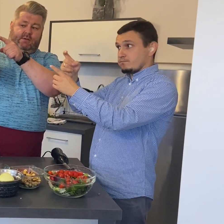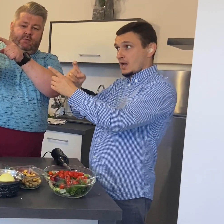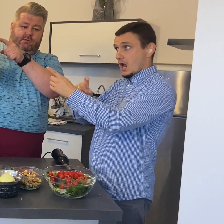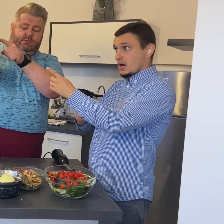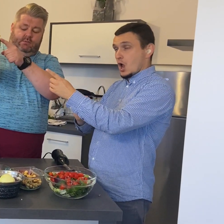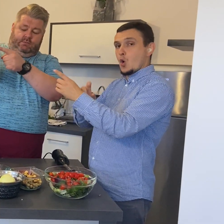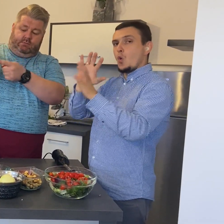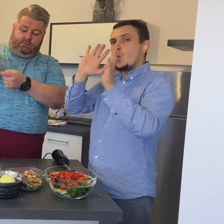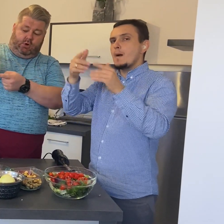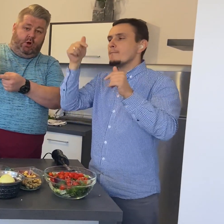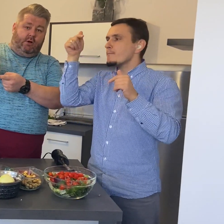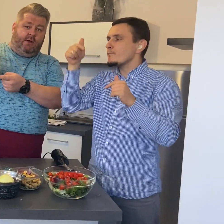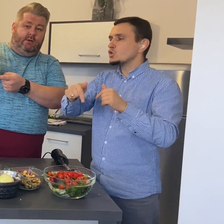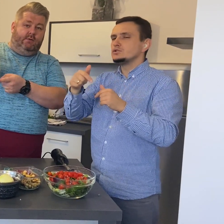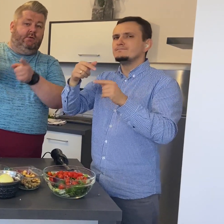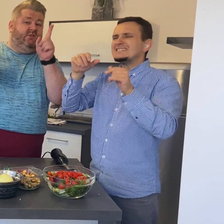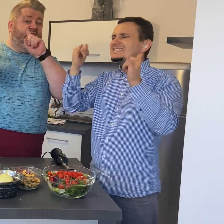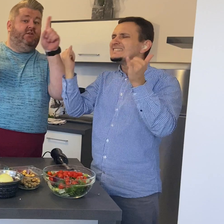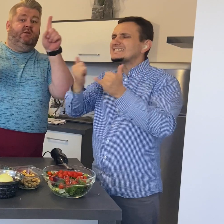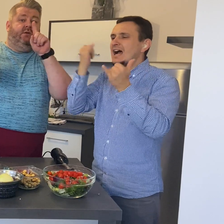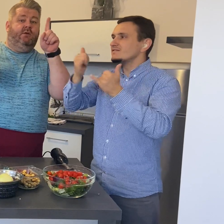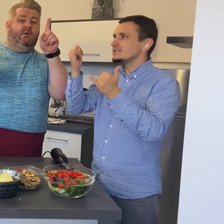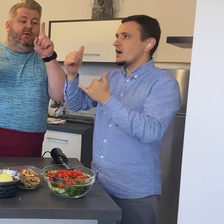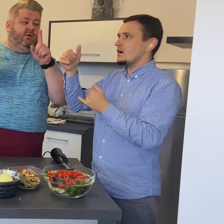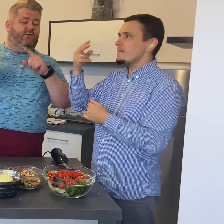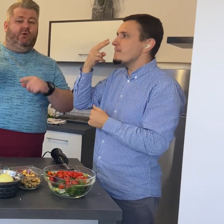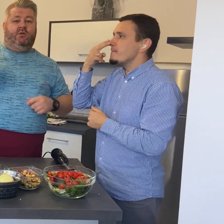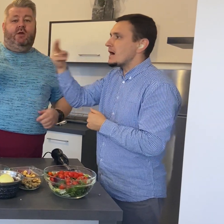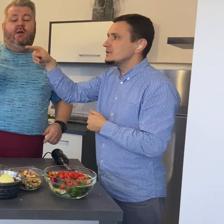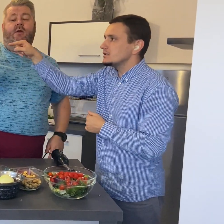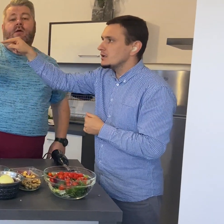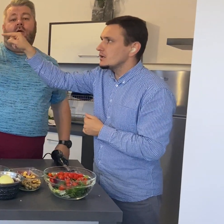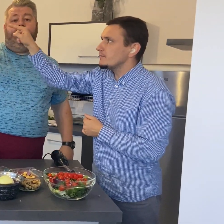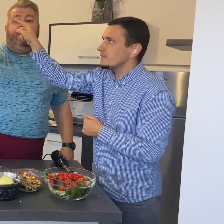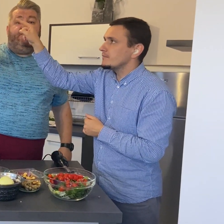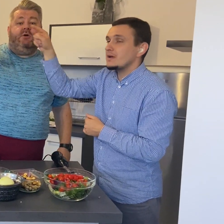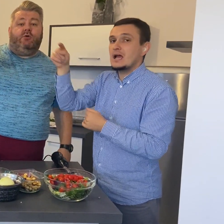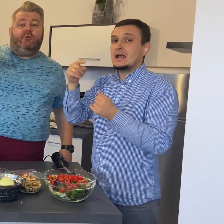do ogonka. Nigdy odwrotnie, bo będzie gorzki.